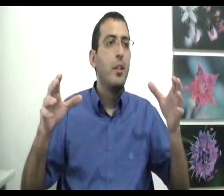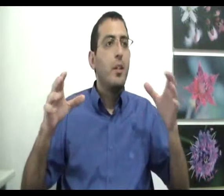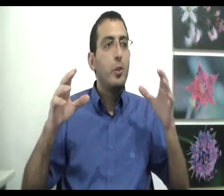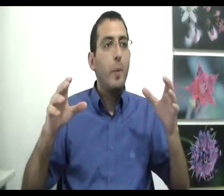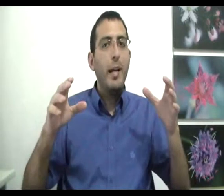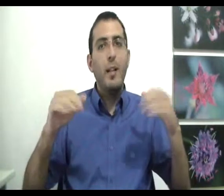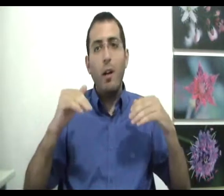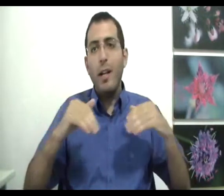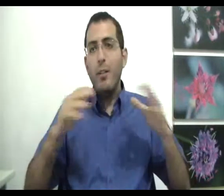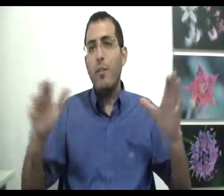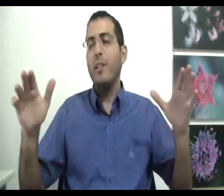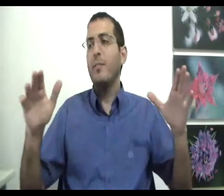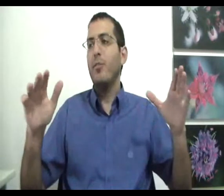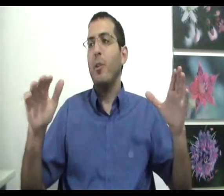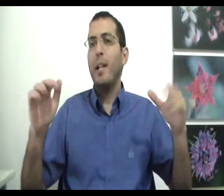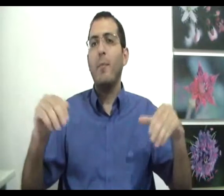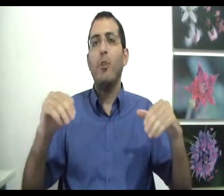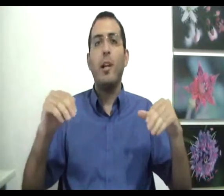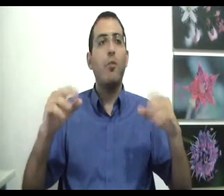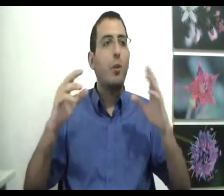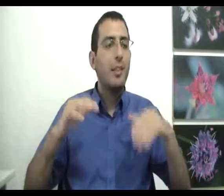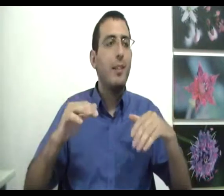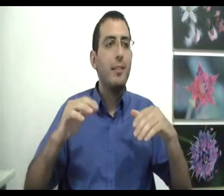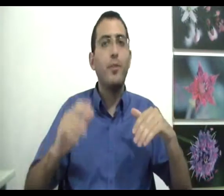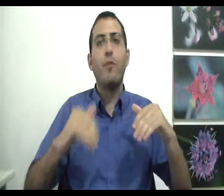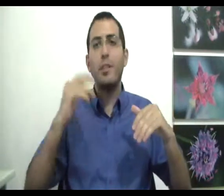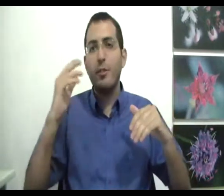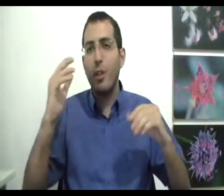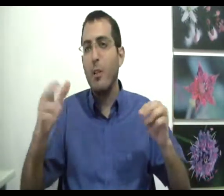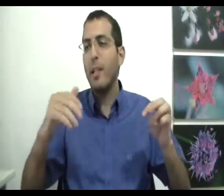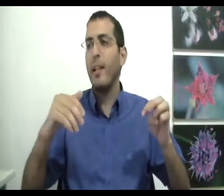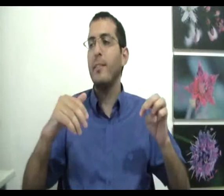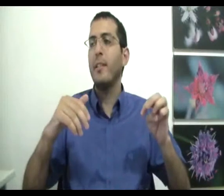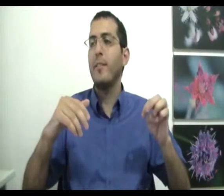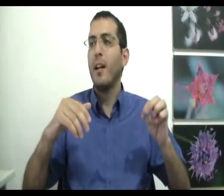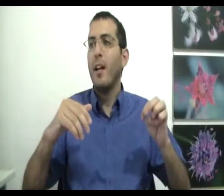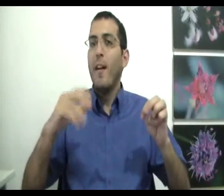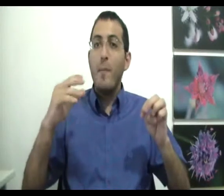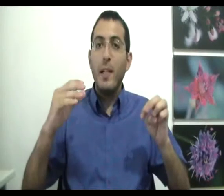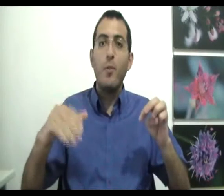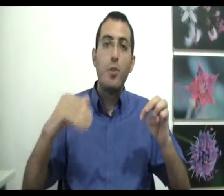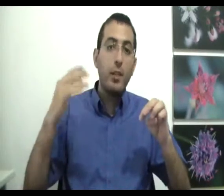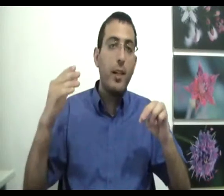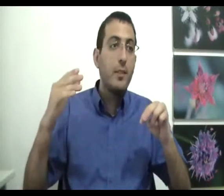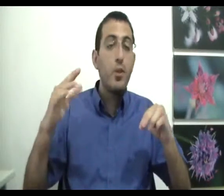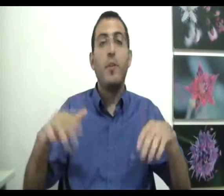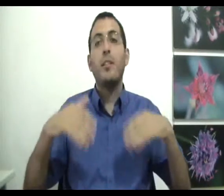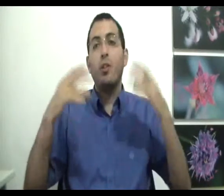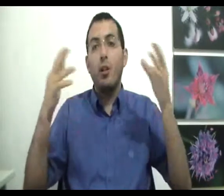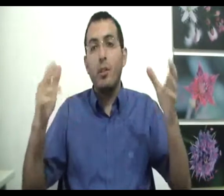זאת אומרת, לכל אחד יש לו פנטזיות שלו, בין אדם שיש לו קצת כסף, יש לו פנטזיה שיהיה לו יותר כסף ובין אדם שיש לו יותר כסף, יש לו פנטזיה שיהיה לו יותר